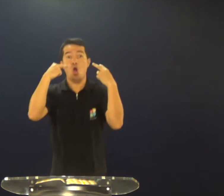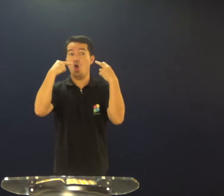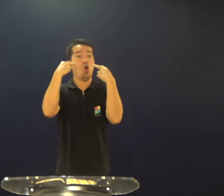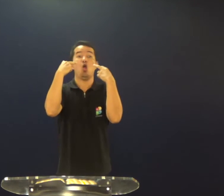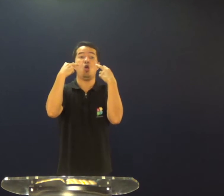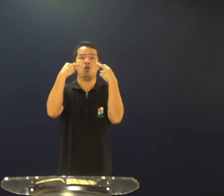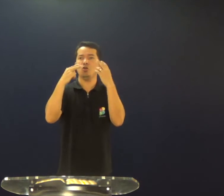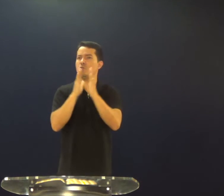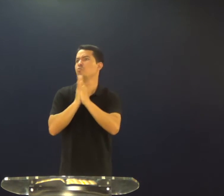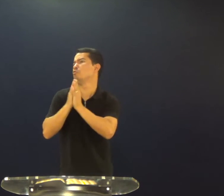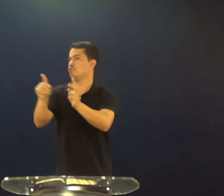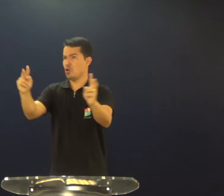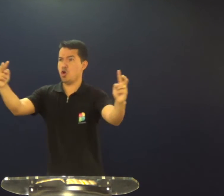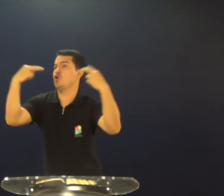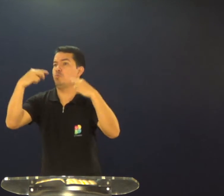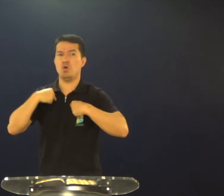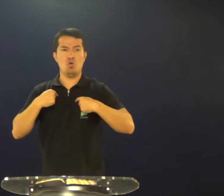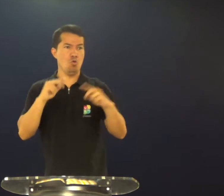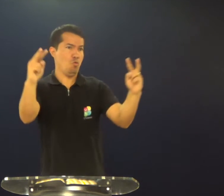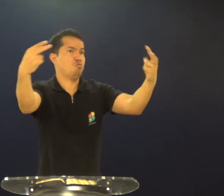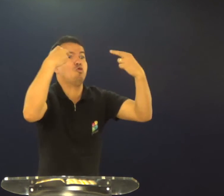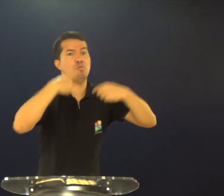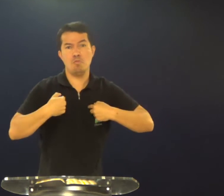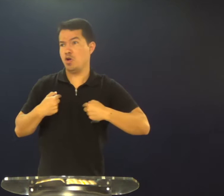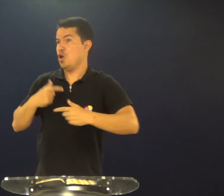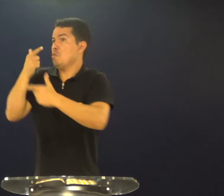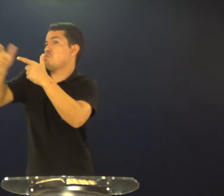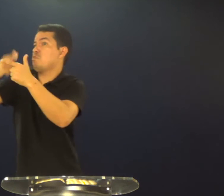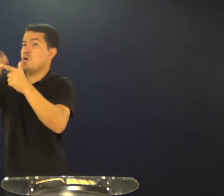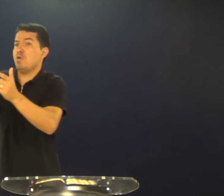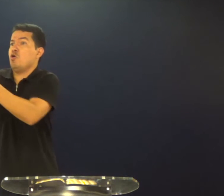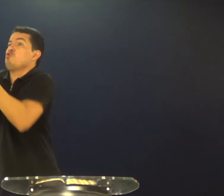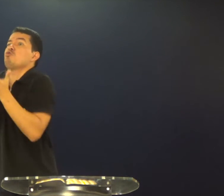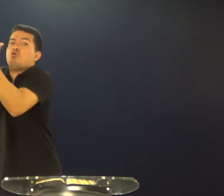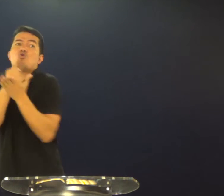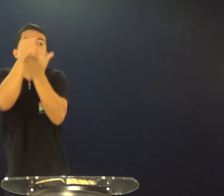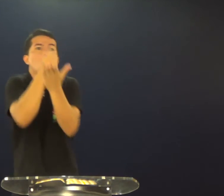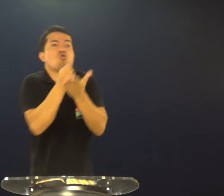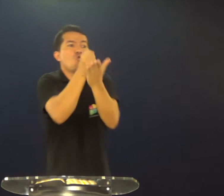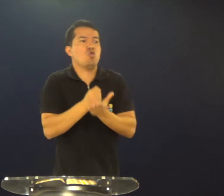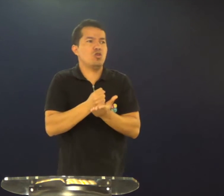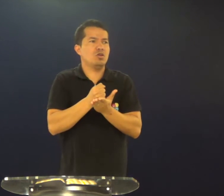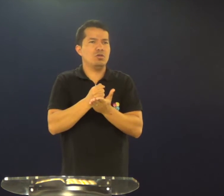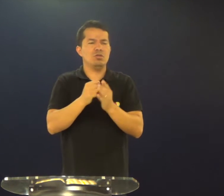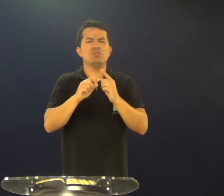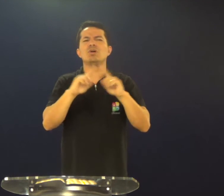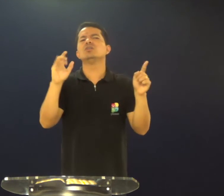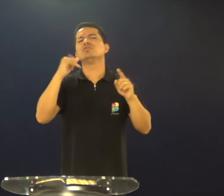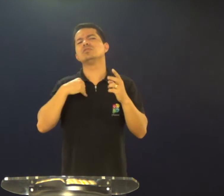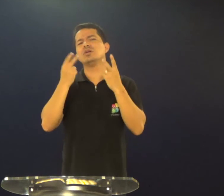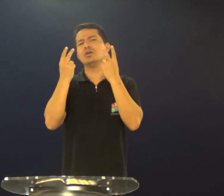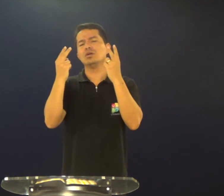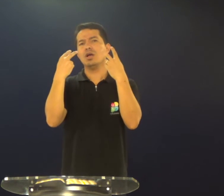pega e quer que os holofotes, que tudo esteja para você, olha aqui o meu problema, preciso de ajuda,